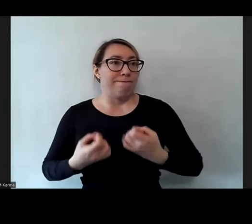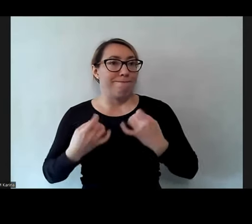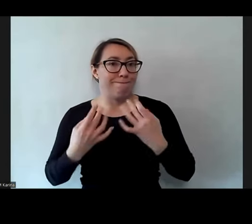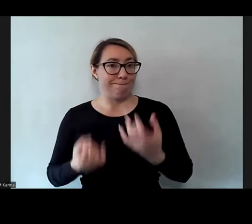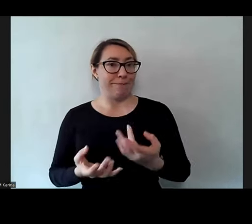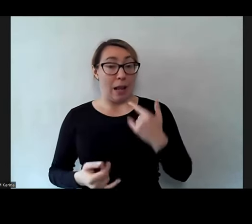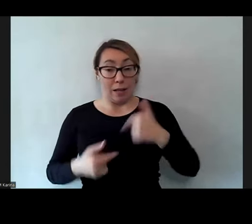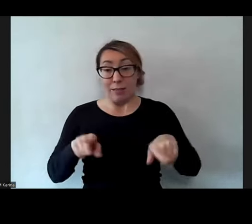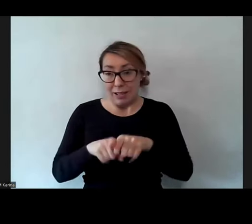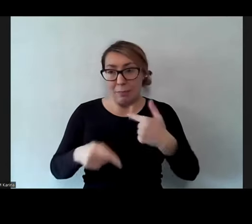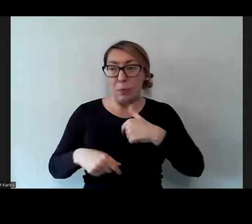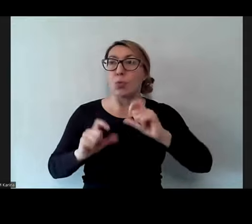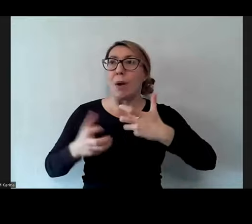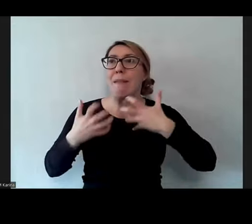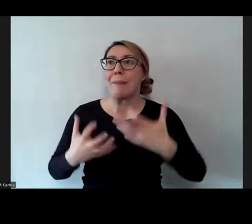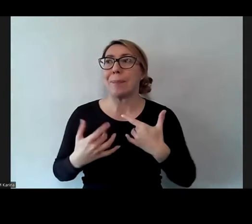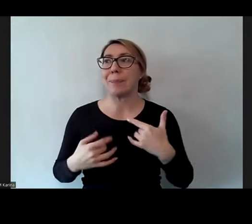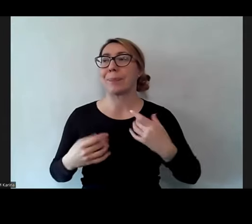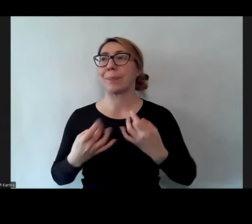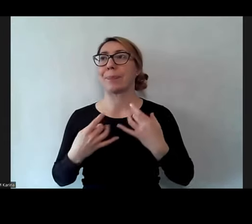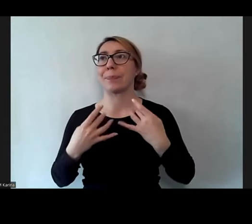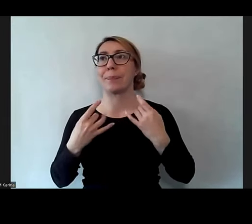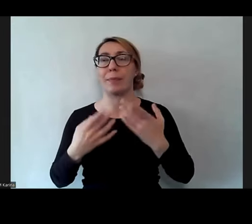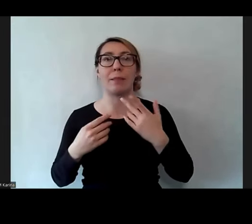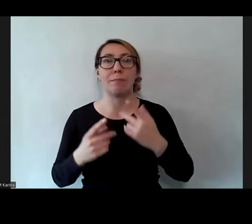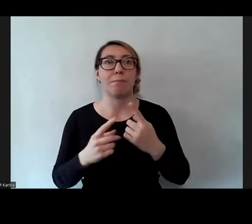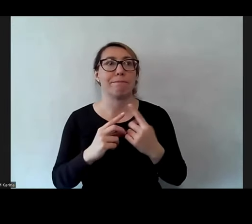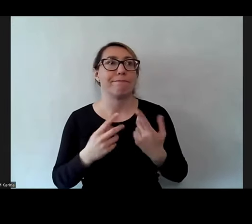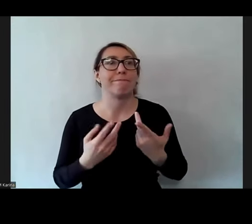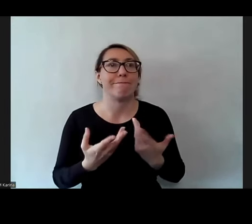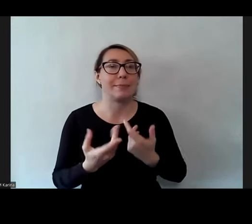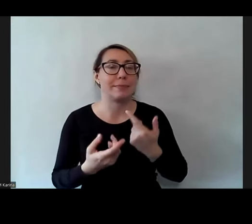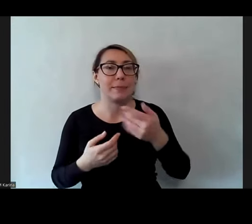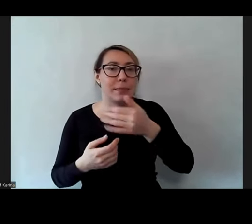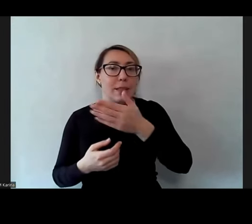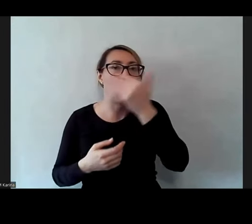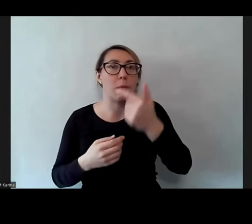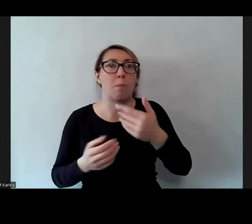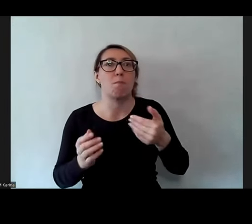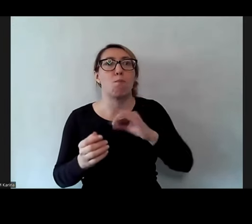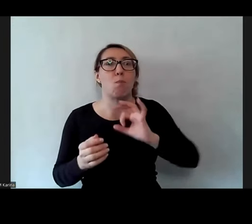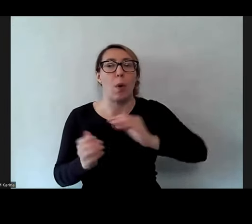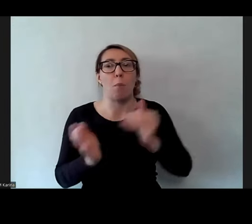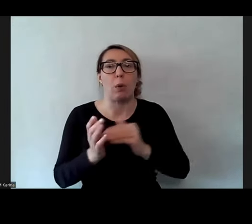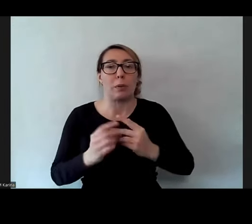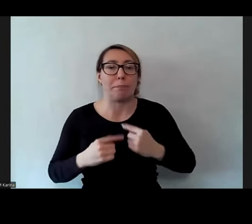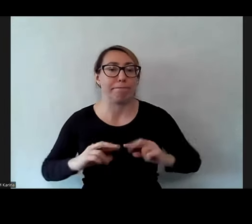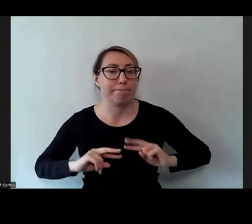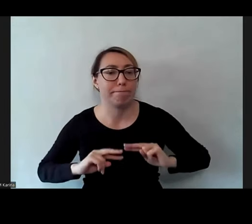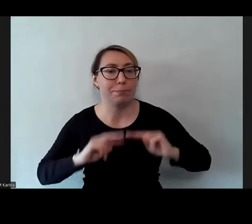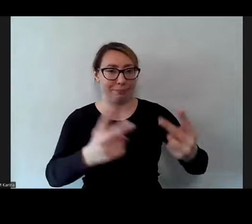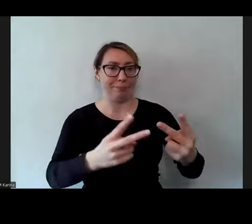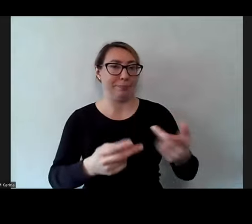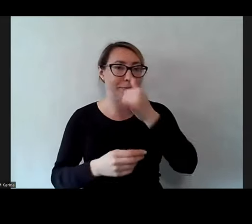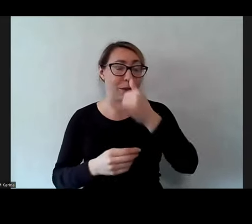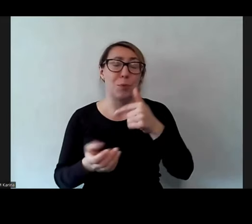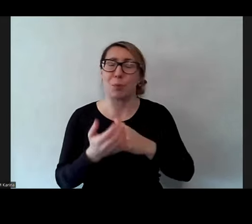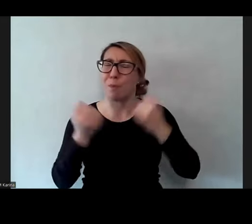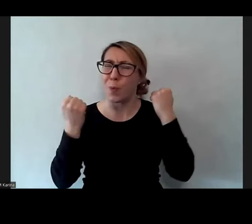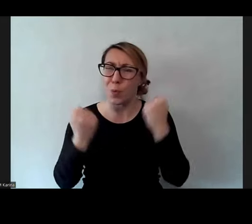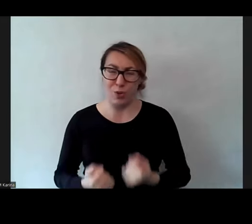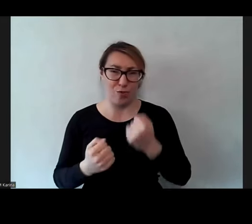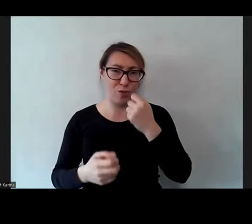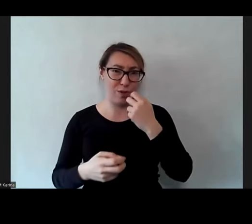kiedy czegoś chcemy, ale nie potrafimy nadać tę potrzebę. No to jest bardzo, bardzo złożony proces